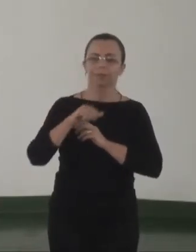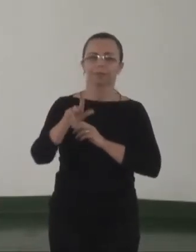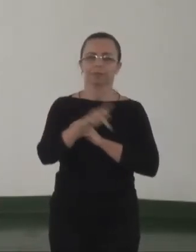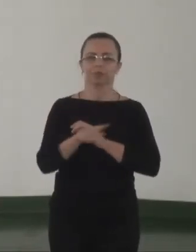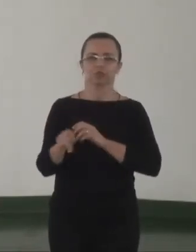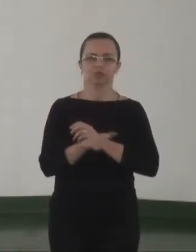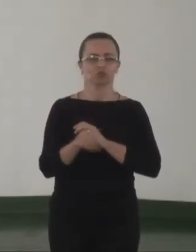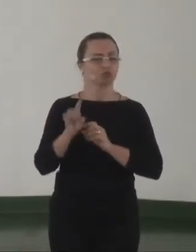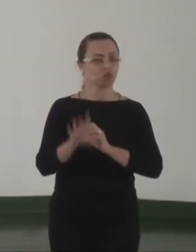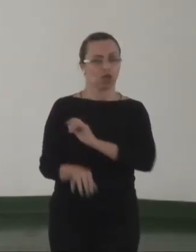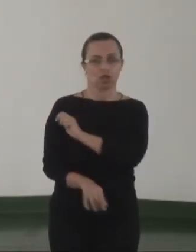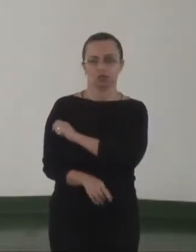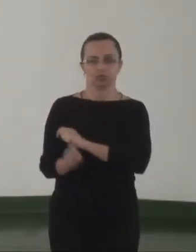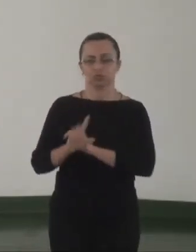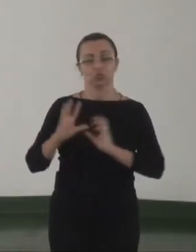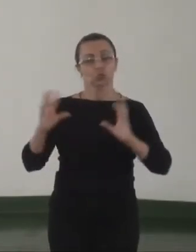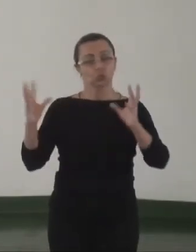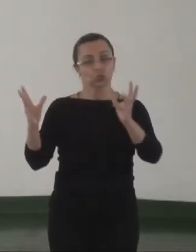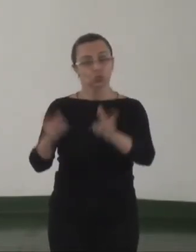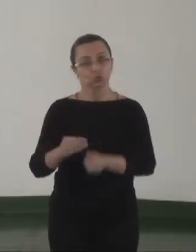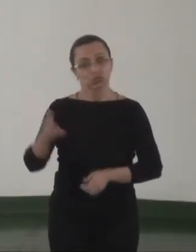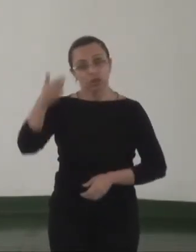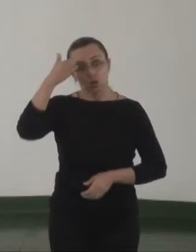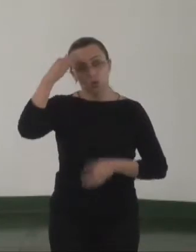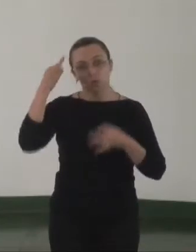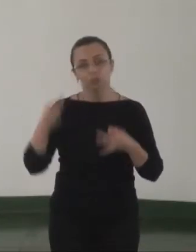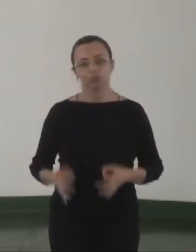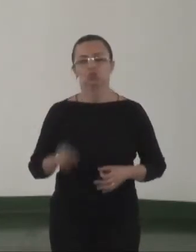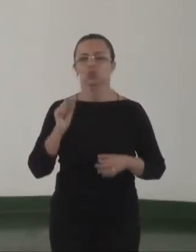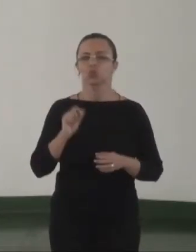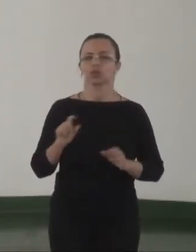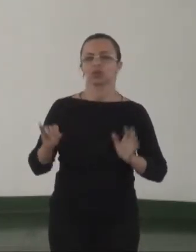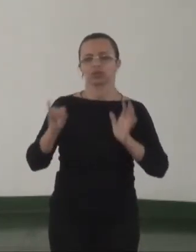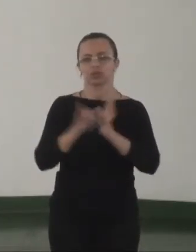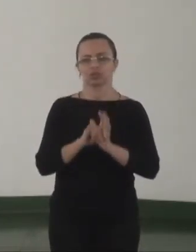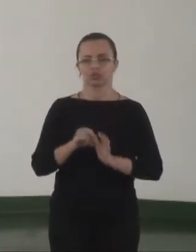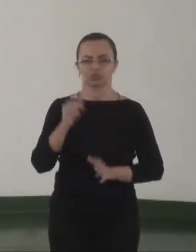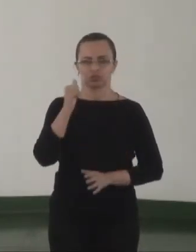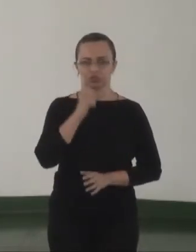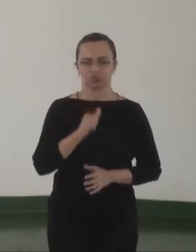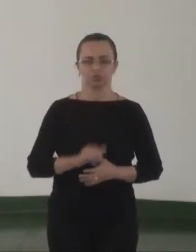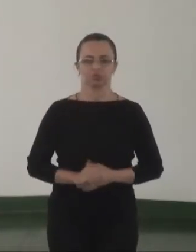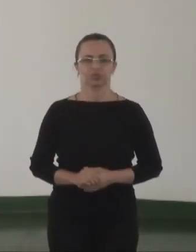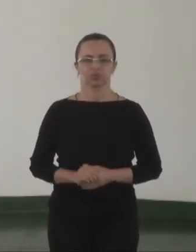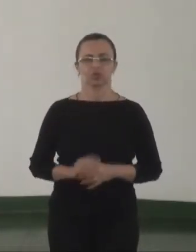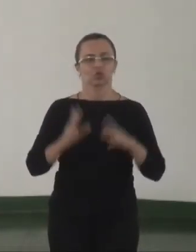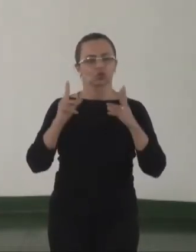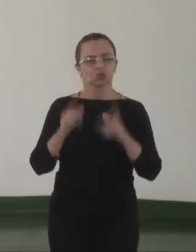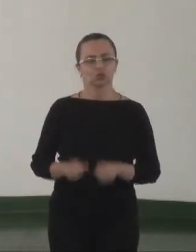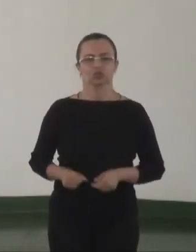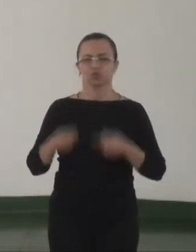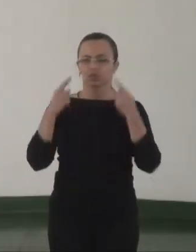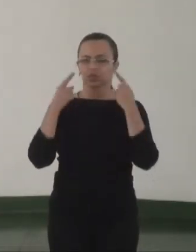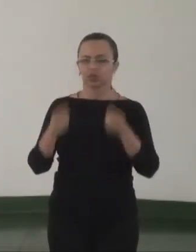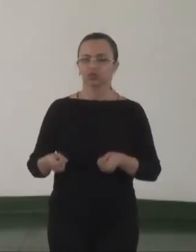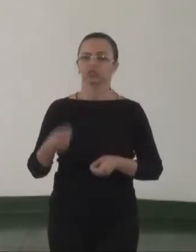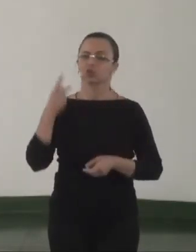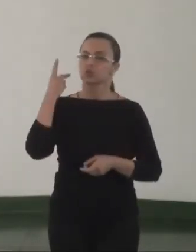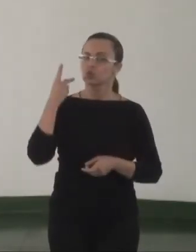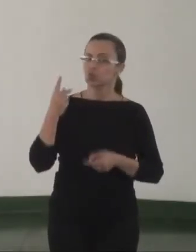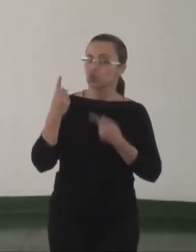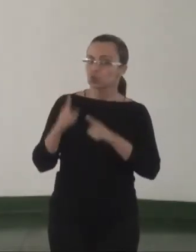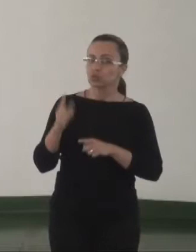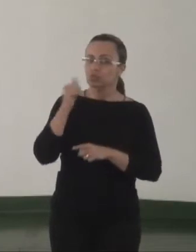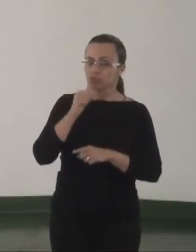alunos, para entenderem isso em relações de gênero. Toda violência contra a mulher é uma violência aos direitos